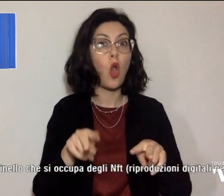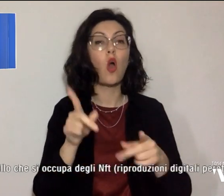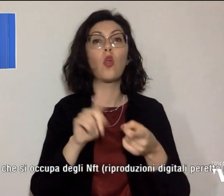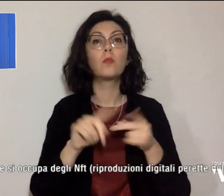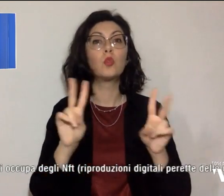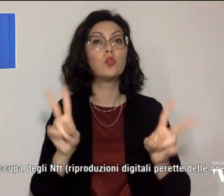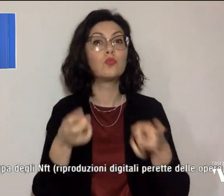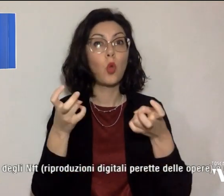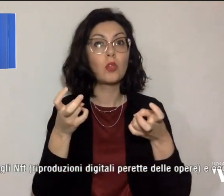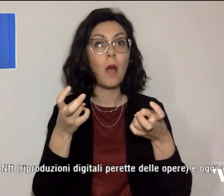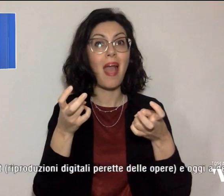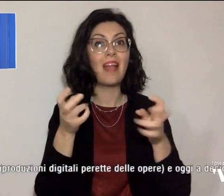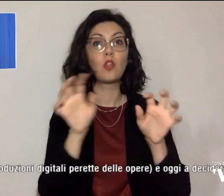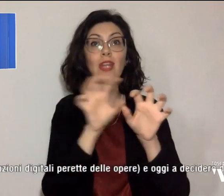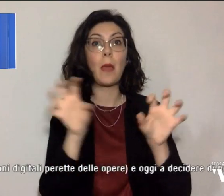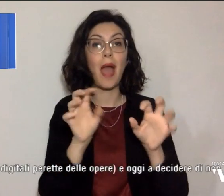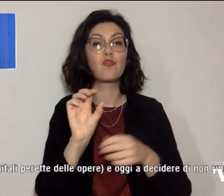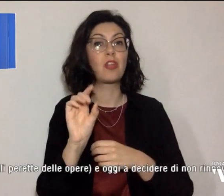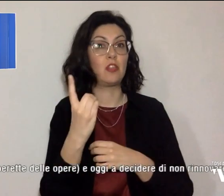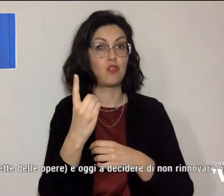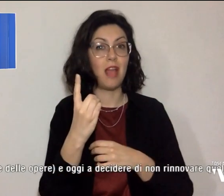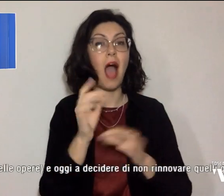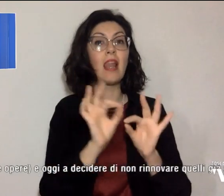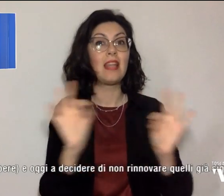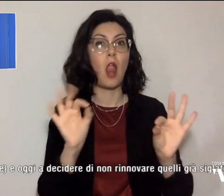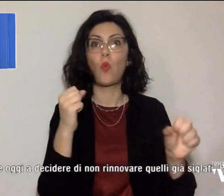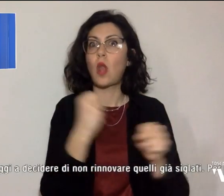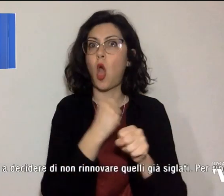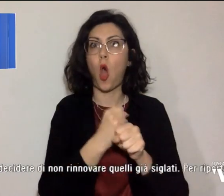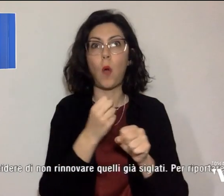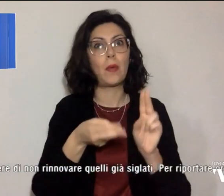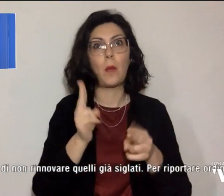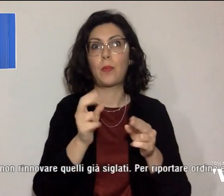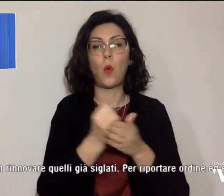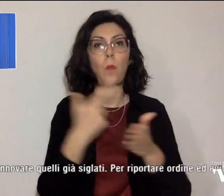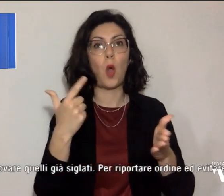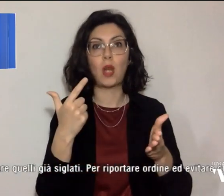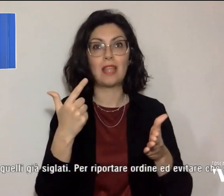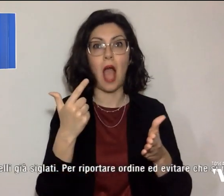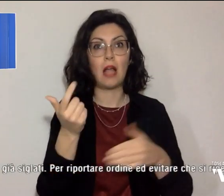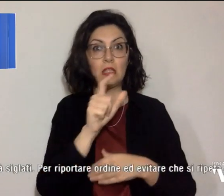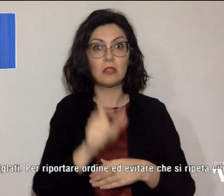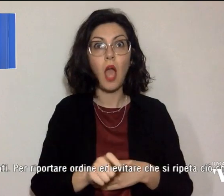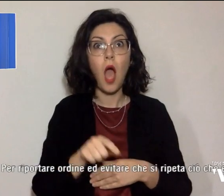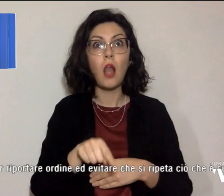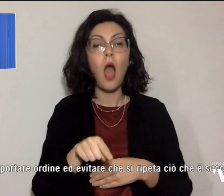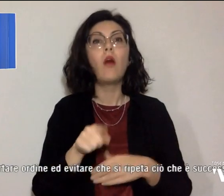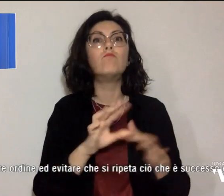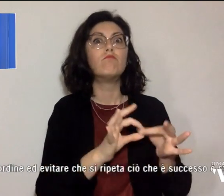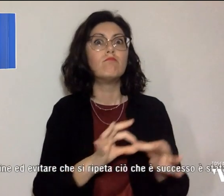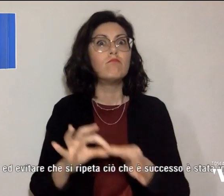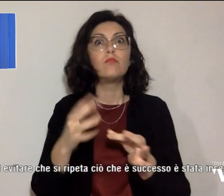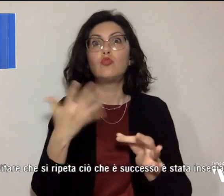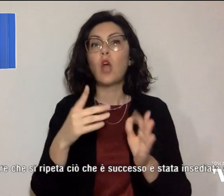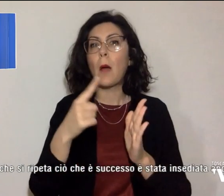immagini digitali di alcune delle opere più importanti del nostro paese, avrebbe portato già nei mesi